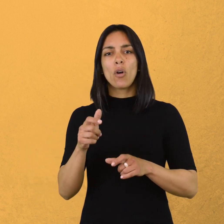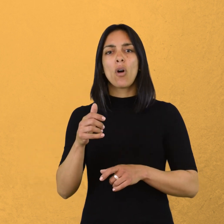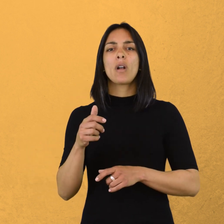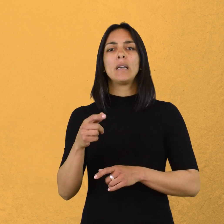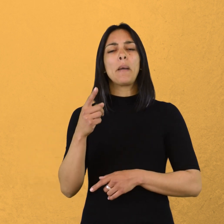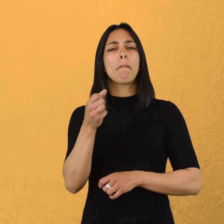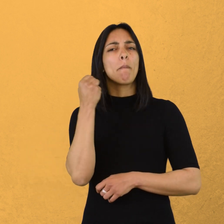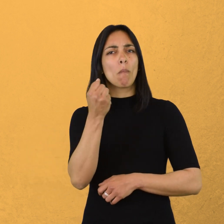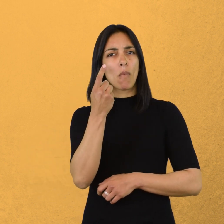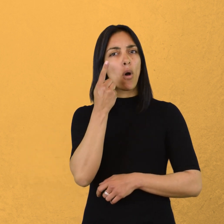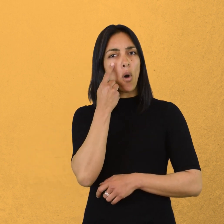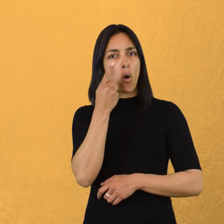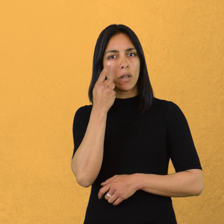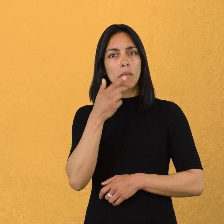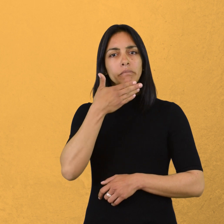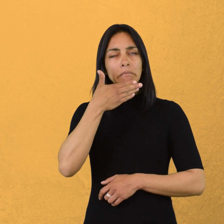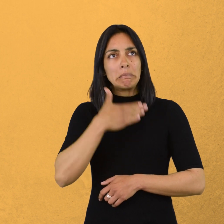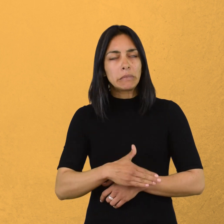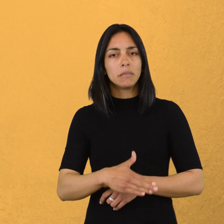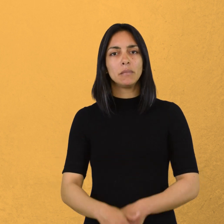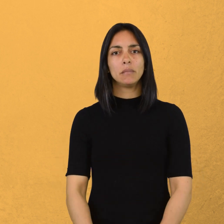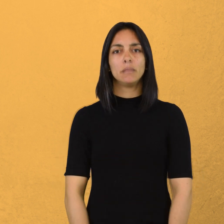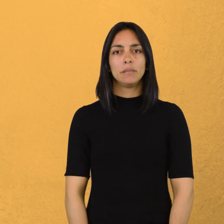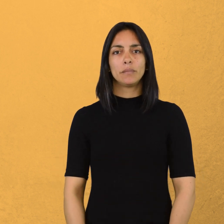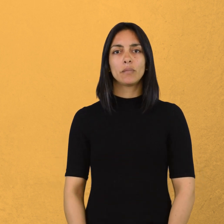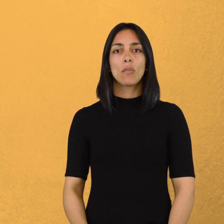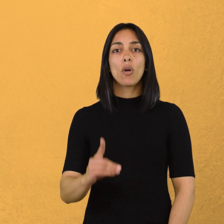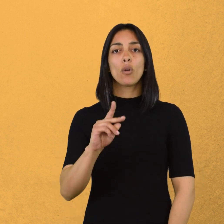para comprender correctamente. Duelo